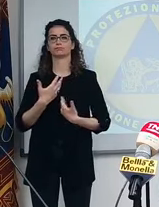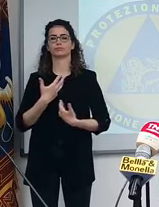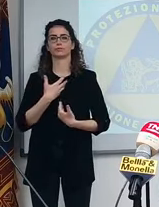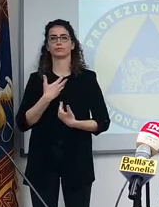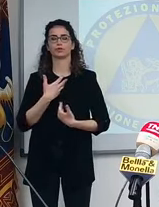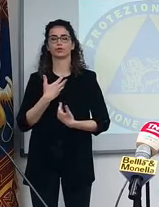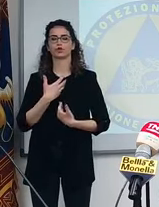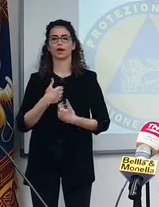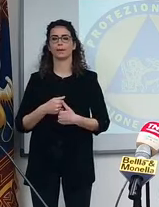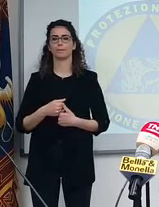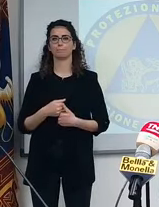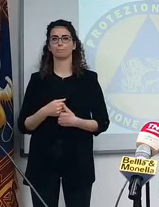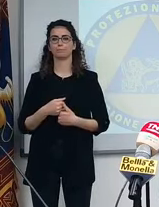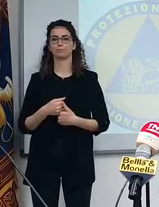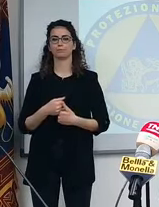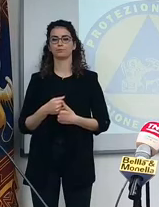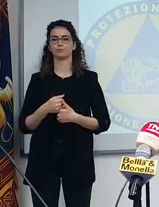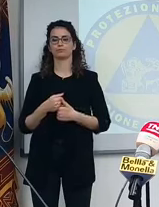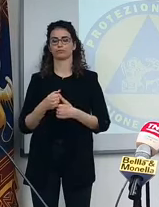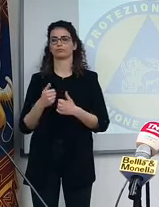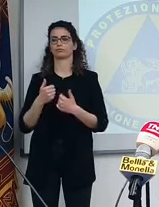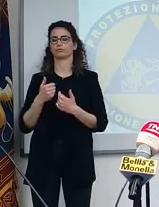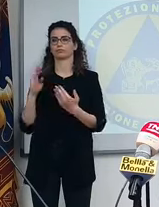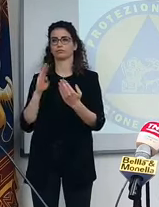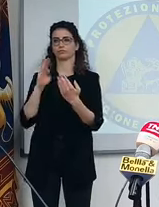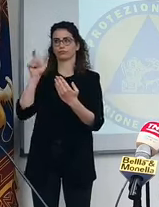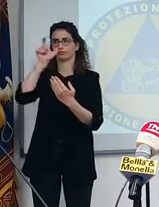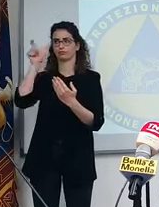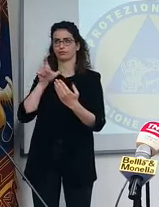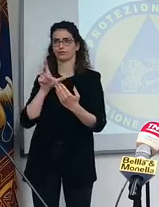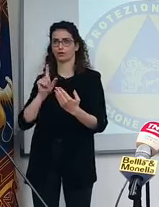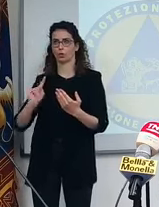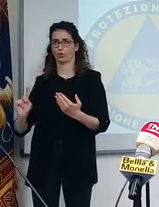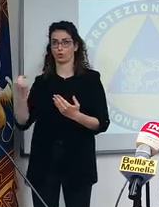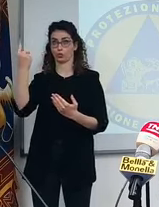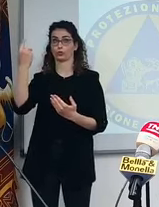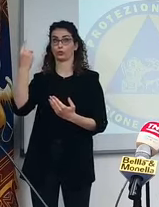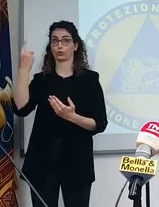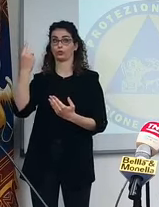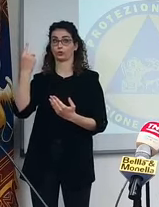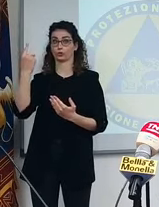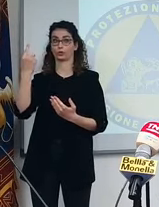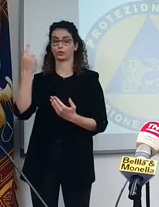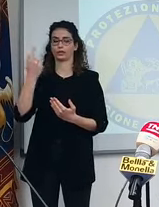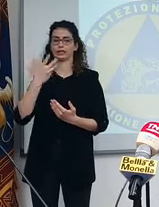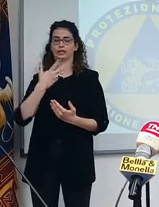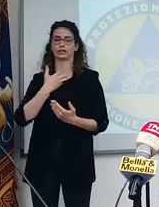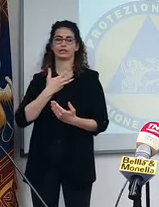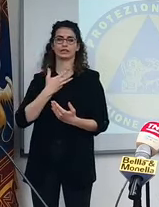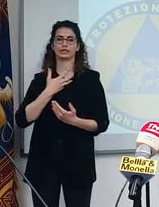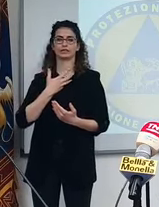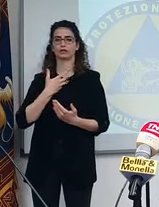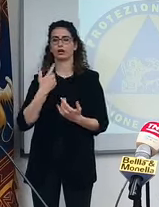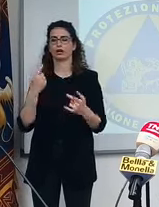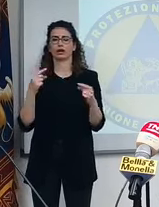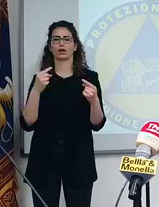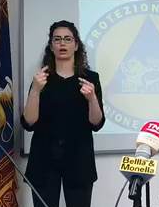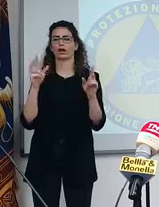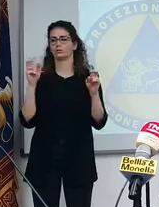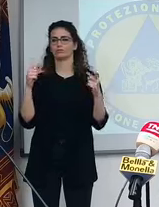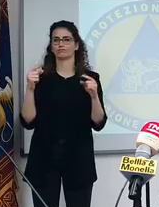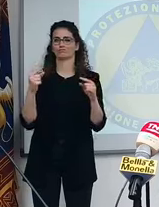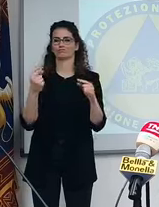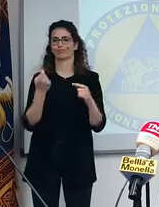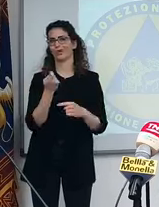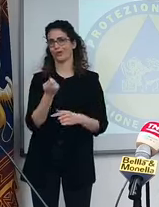unità nazionale e quindi ci sono poche divagazioni sul tema.